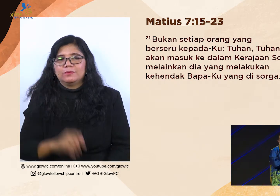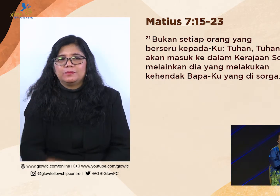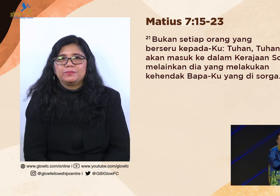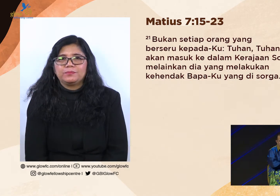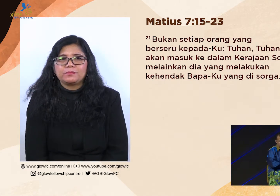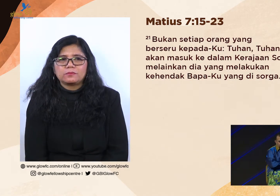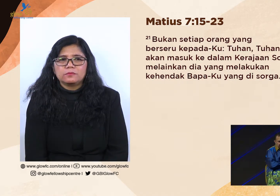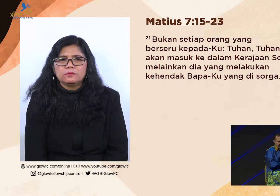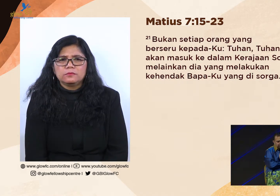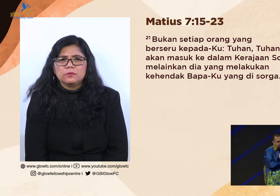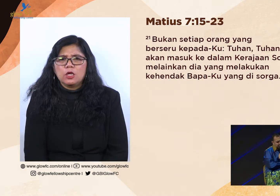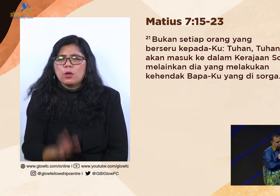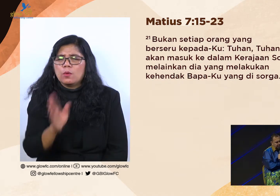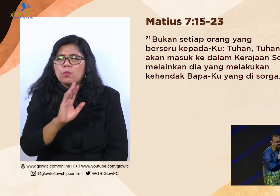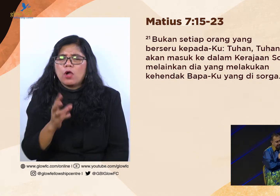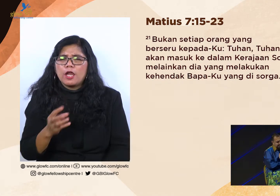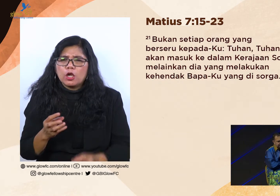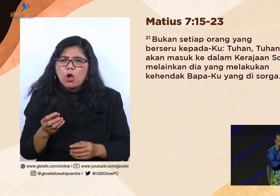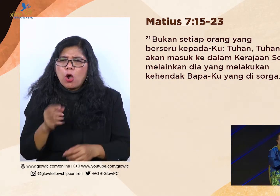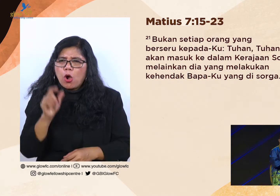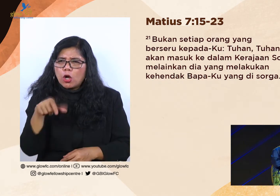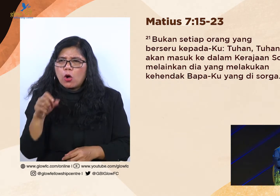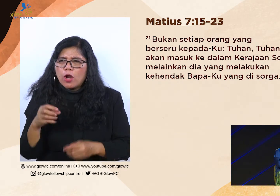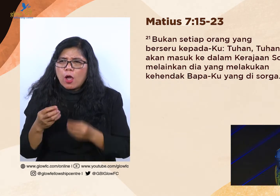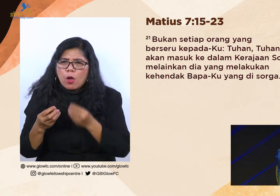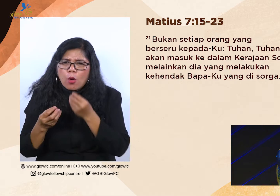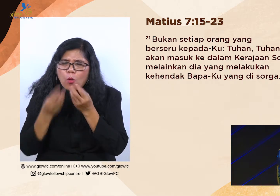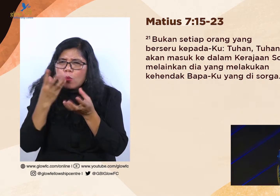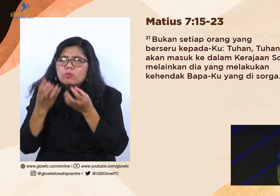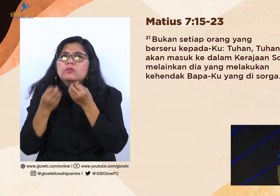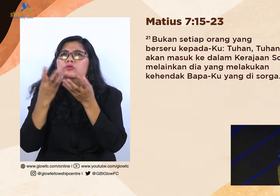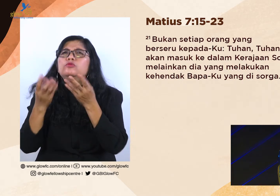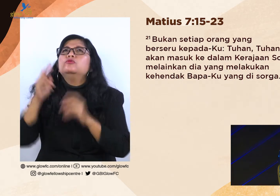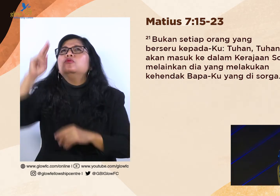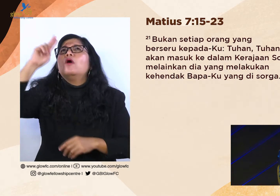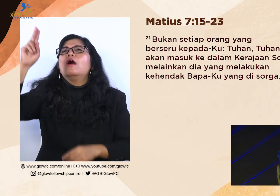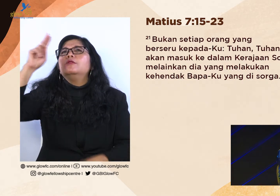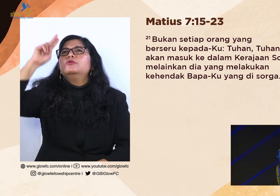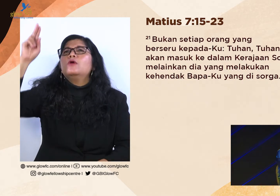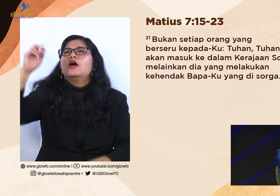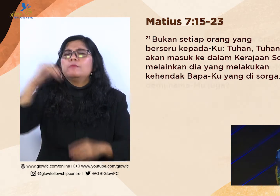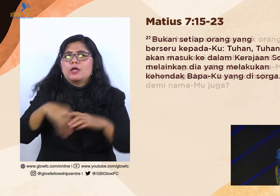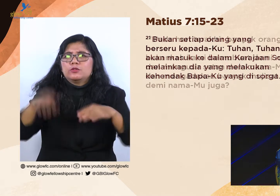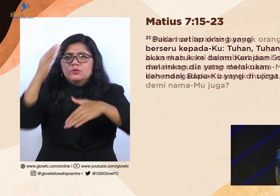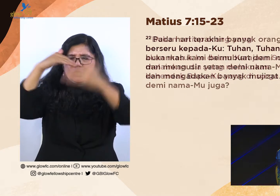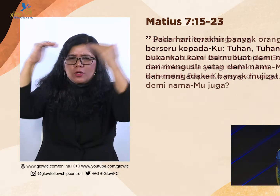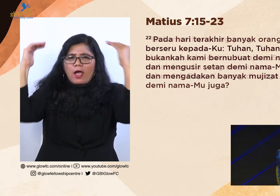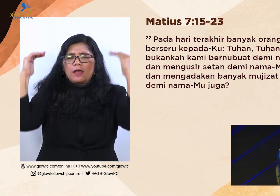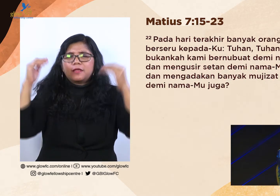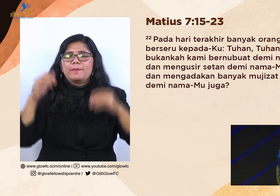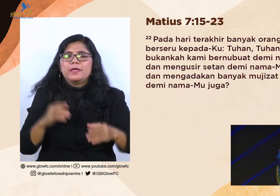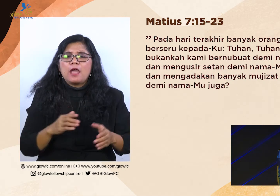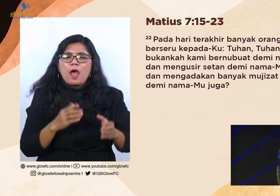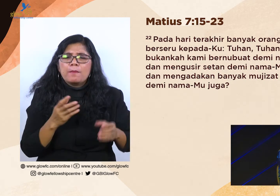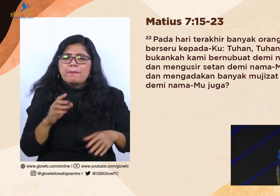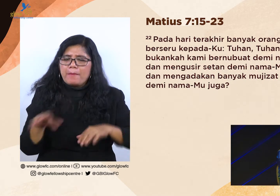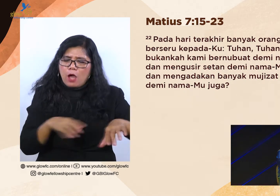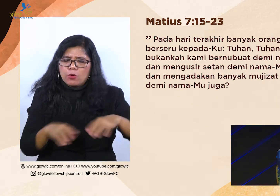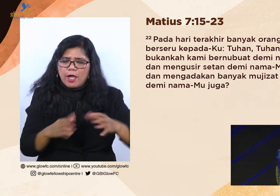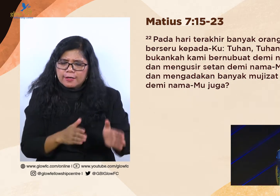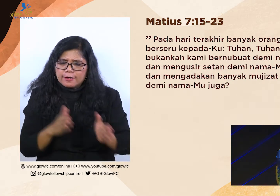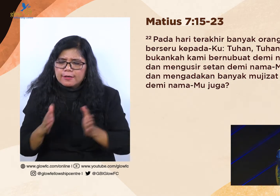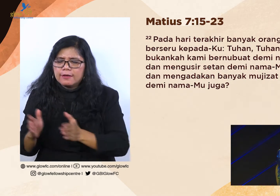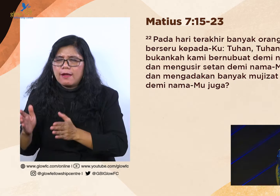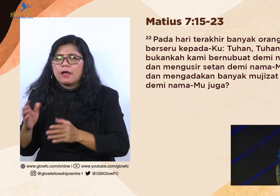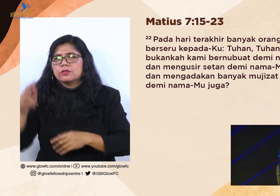Bukan setiap orang yang berseru kepadaku Tuhan-Tuhan akan masuk dalam kerajaan surga. Melainkan dia melakukan kendak bapakku yang di surga. Pada hari terakhir banyak orang yang berseru